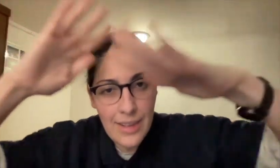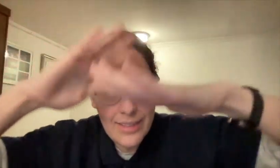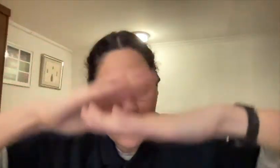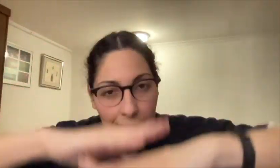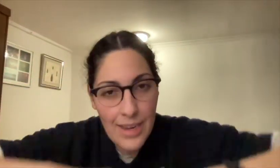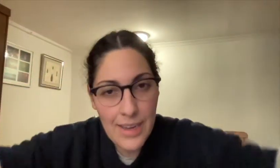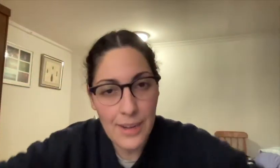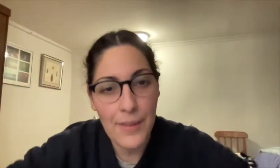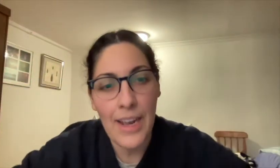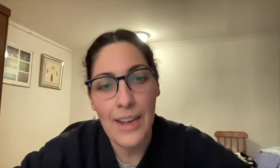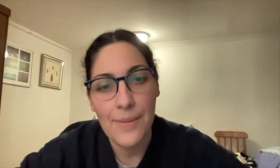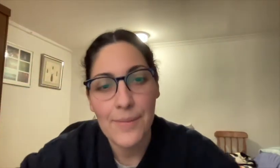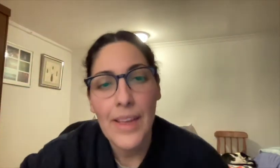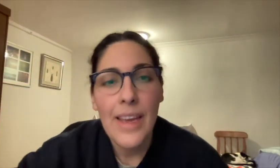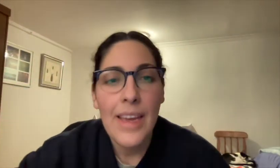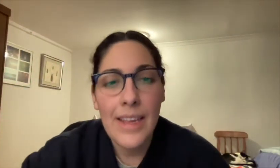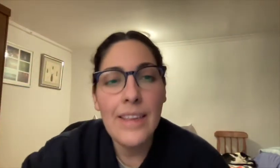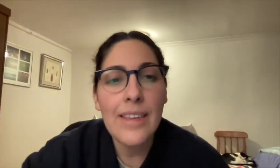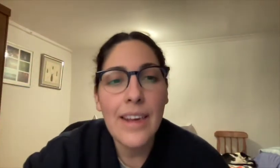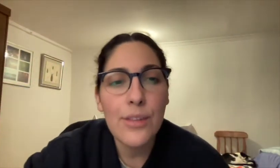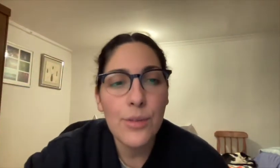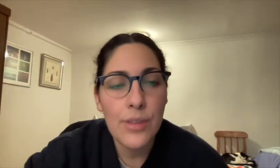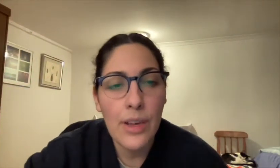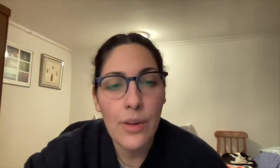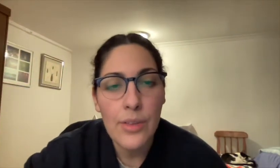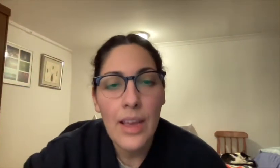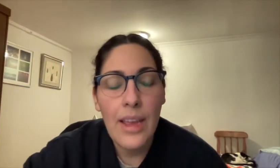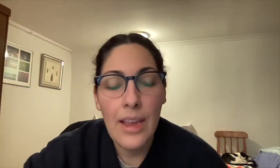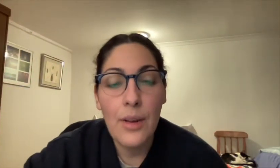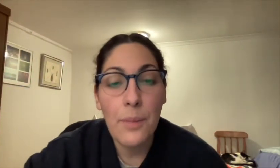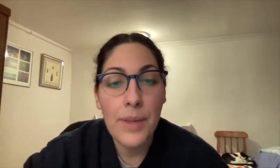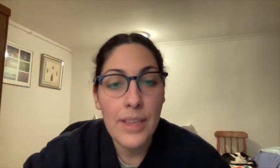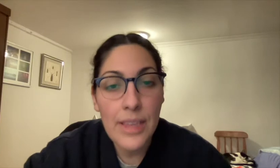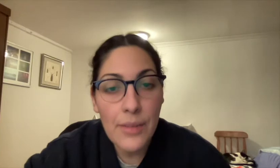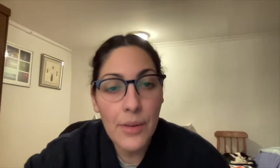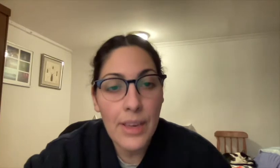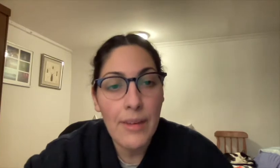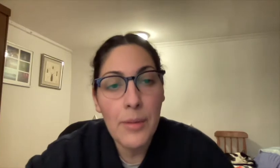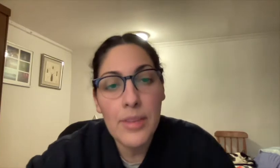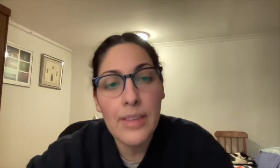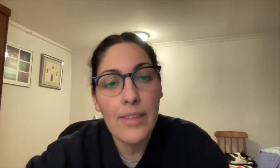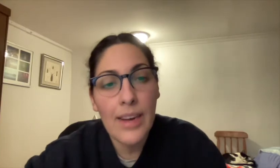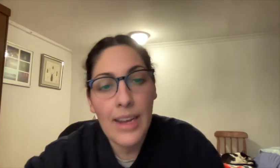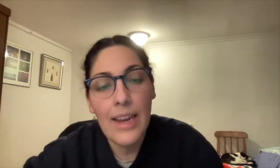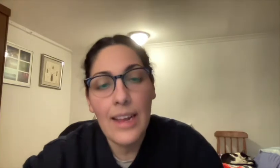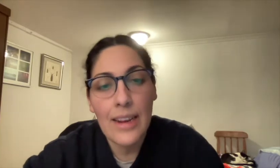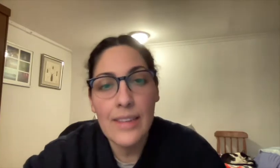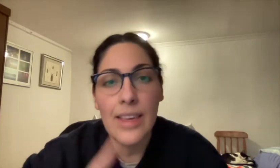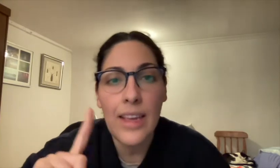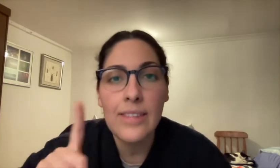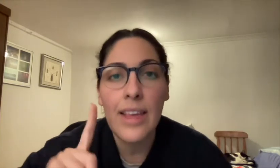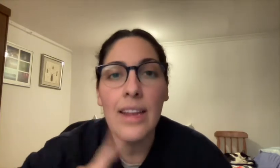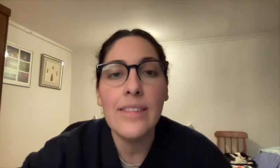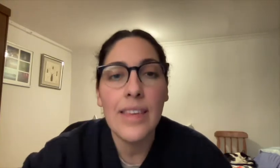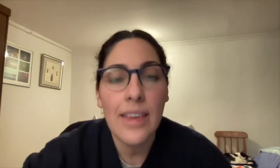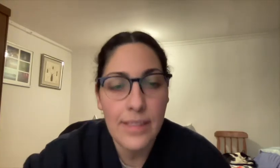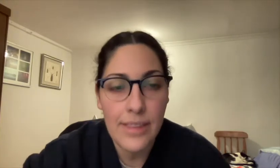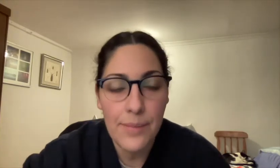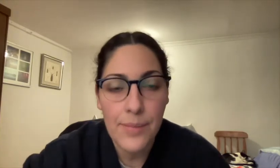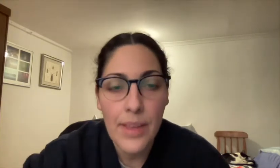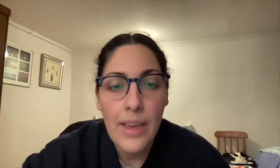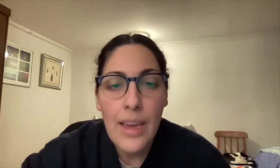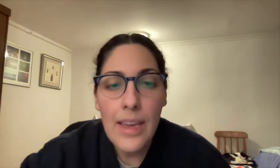Este es el cierre final. En ese caso chicos, el objetivo que vamos a trabajar en la clase es el